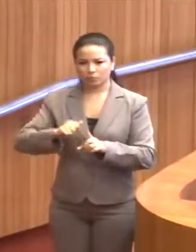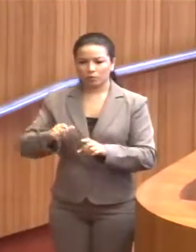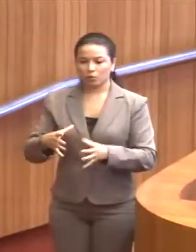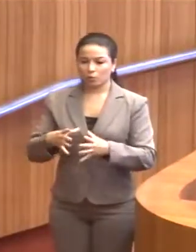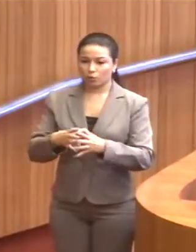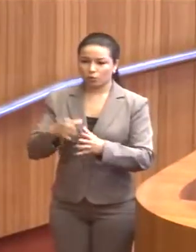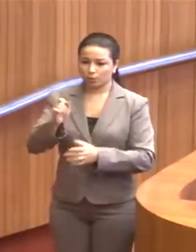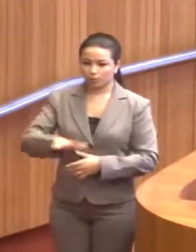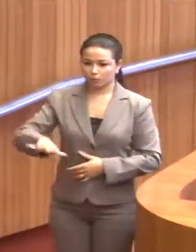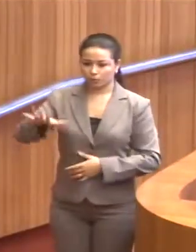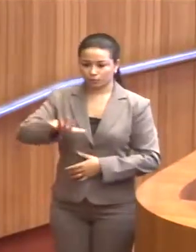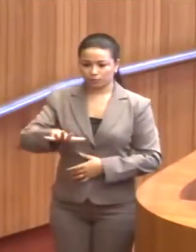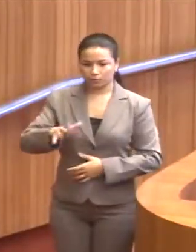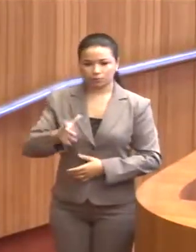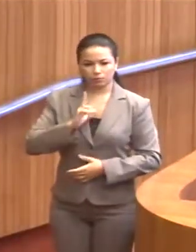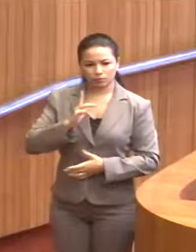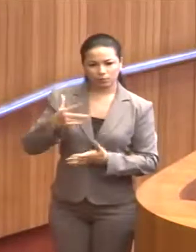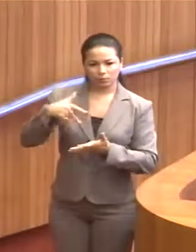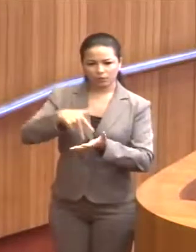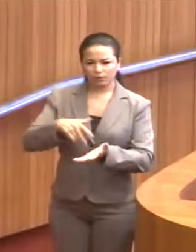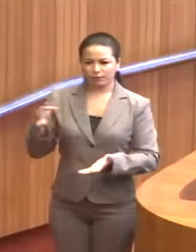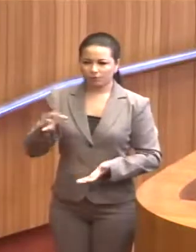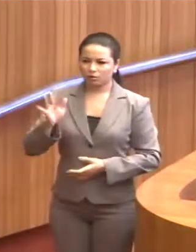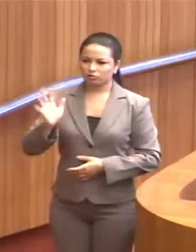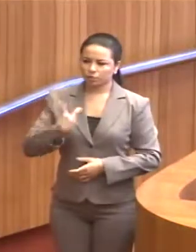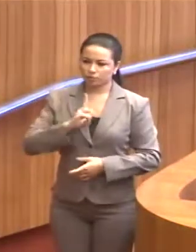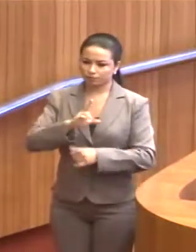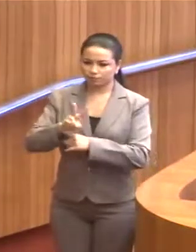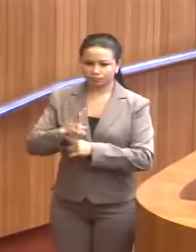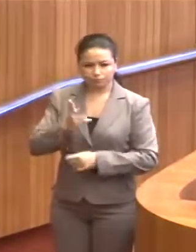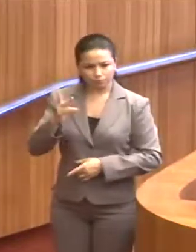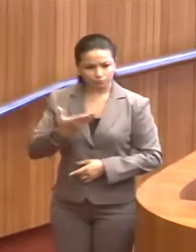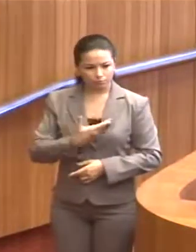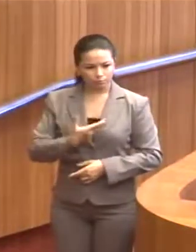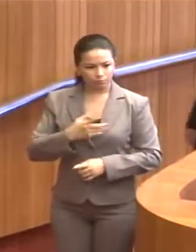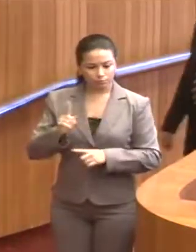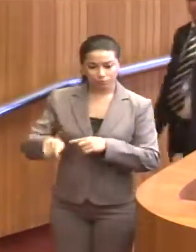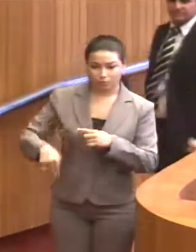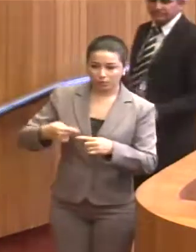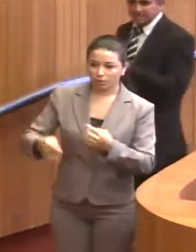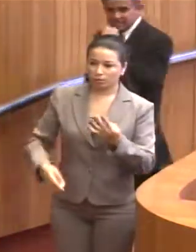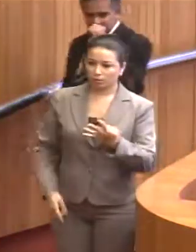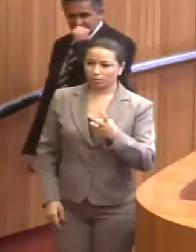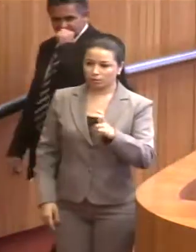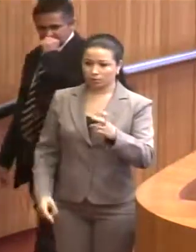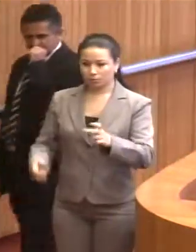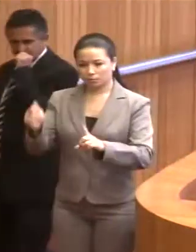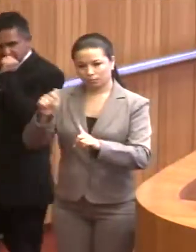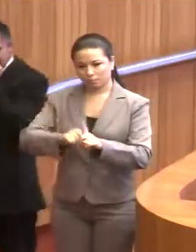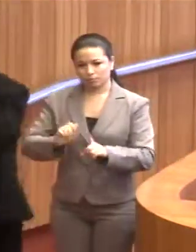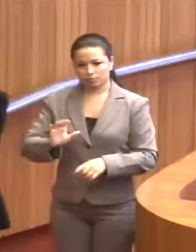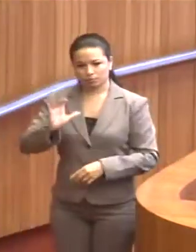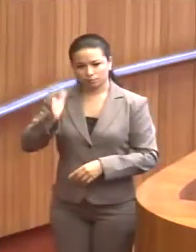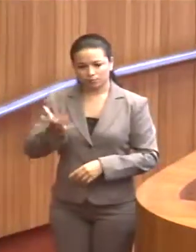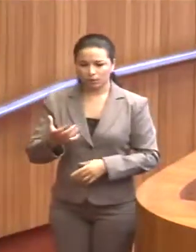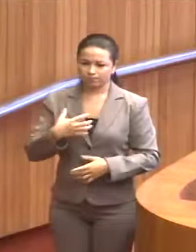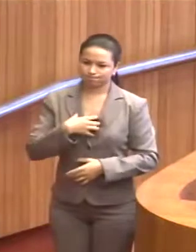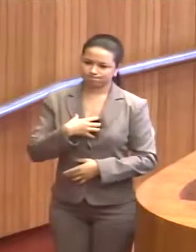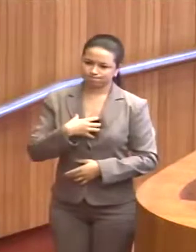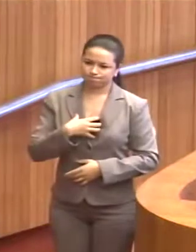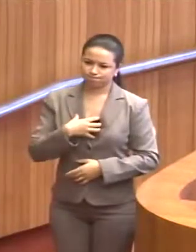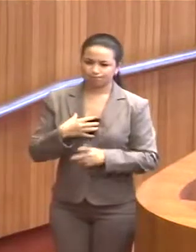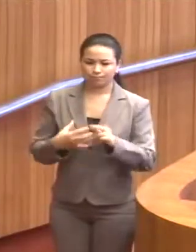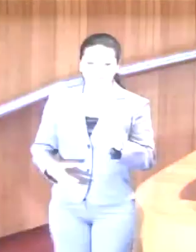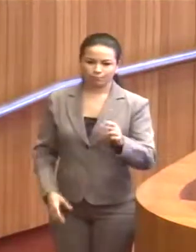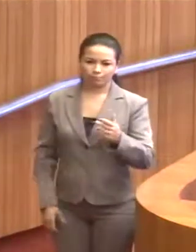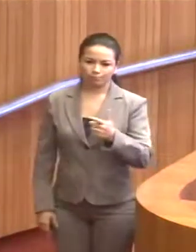Nacional, vem uma intervenção federal que já está sendo defendida pelos colegas, e daqui a quatro, cinco meses vai acontecer, infelizmente, a